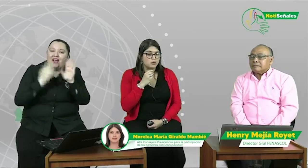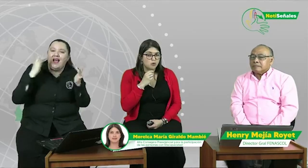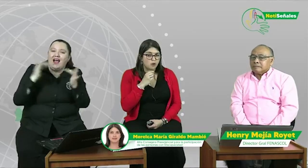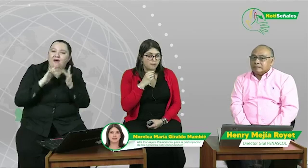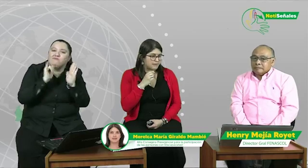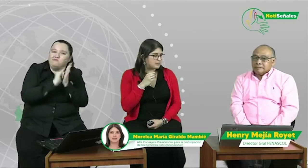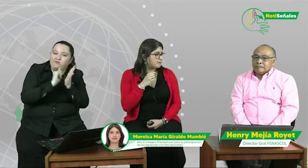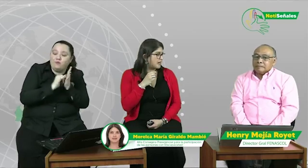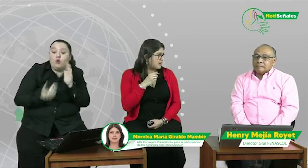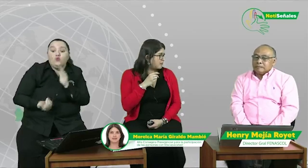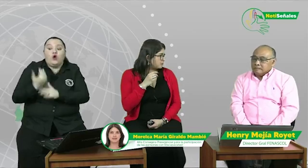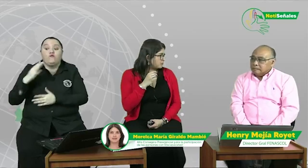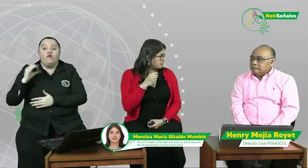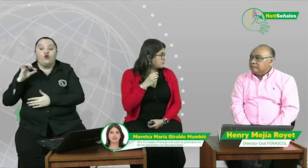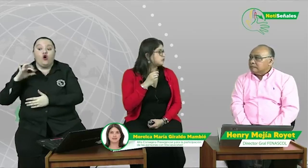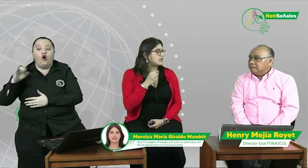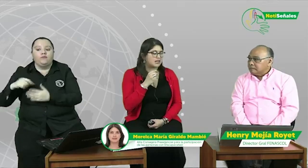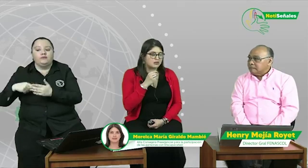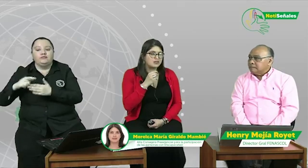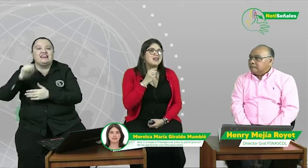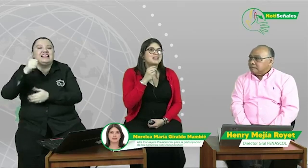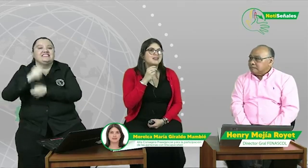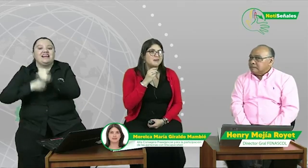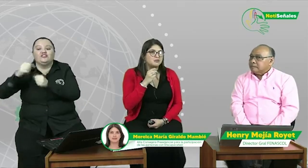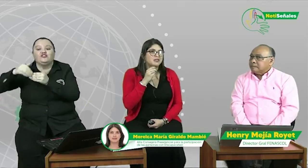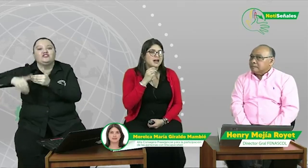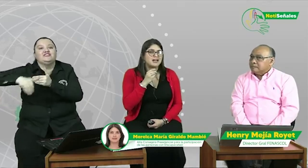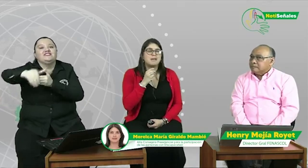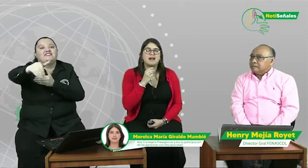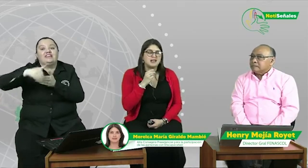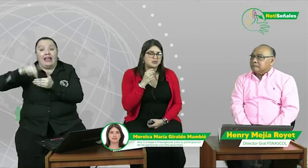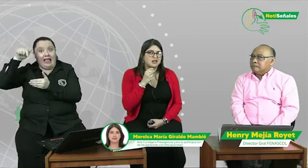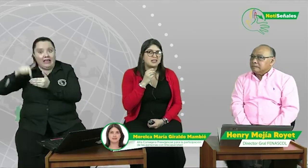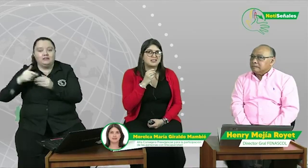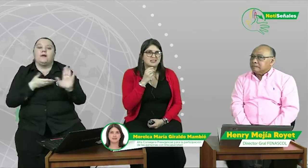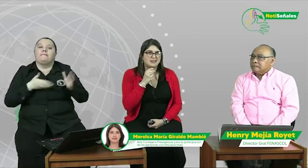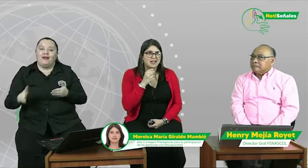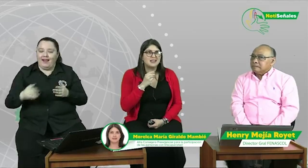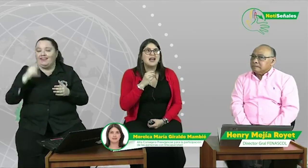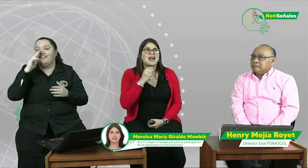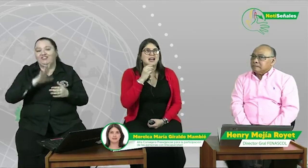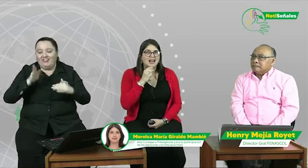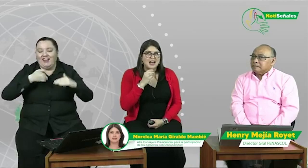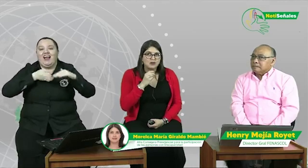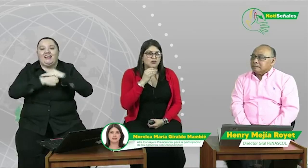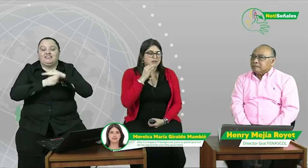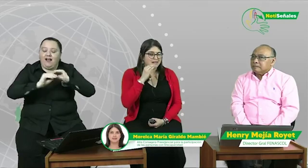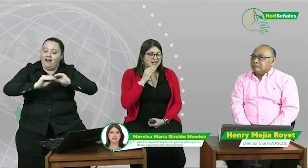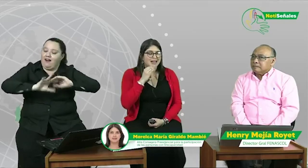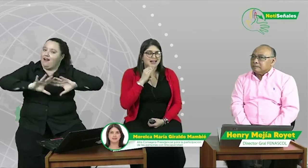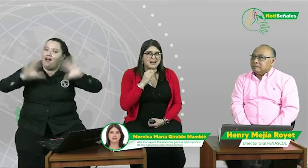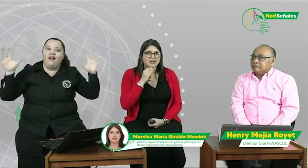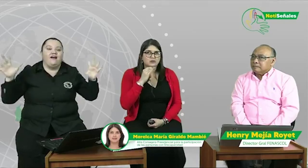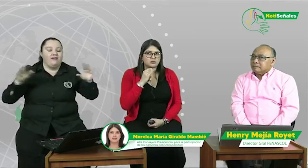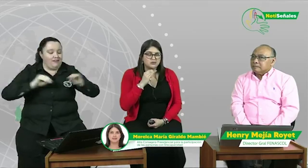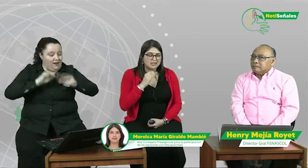COMPES para los próximos 10 años debemos dejar el plan nacional de accesibilidad claro de manera clara y contundente